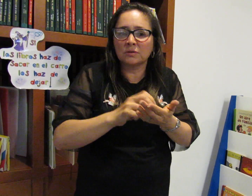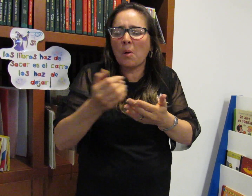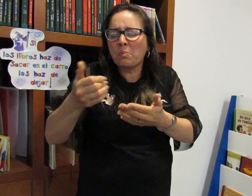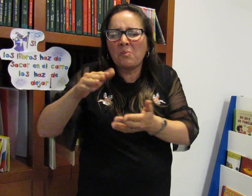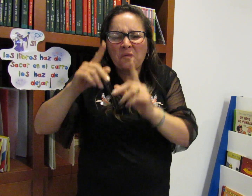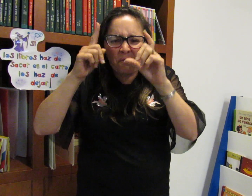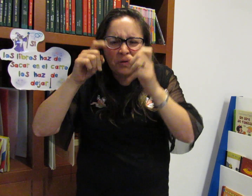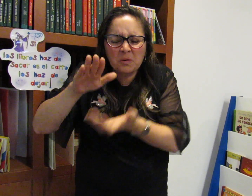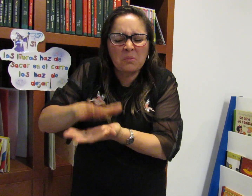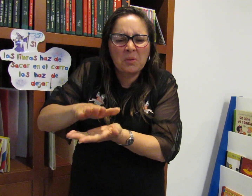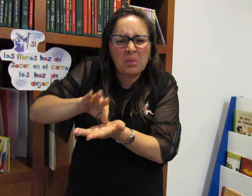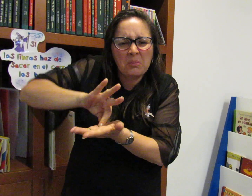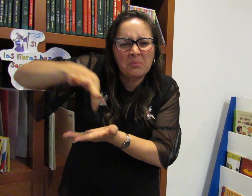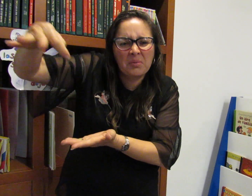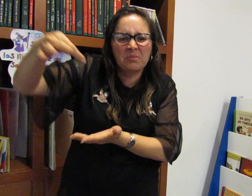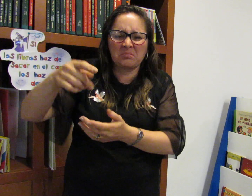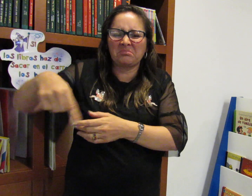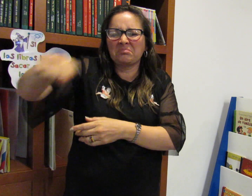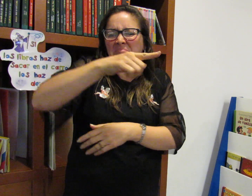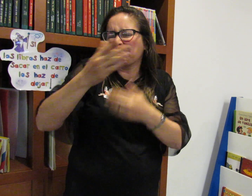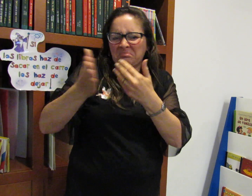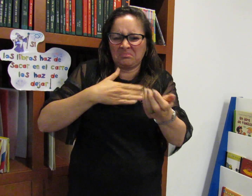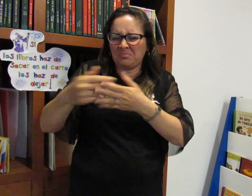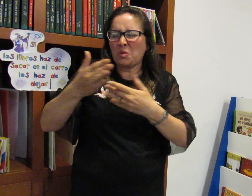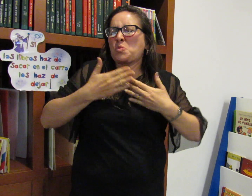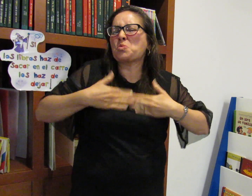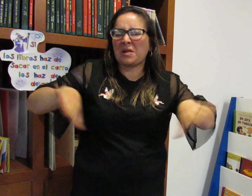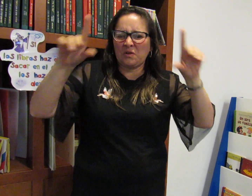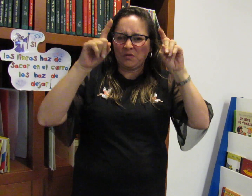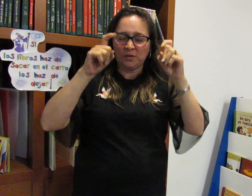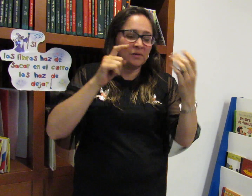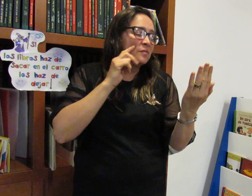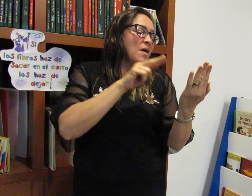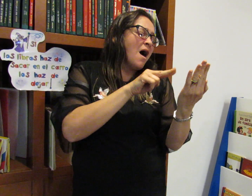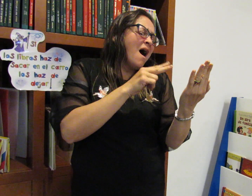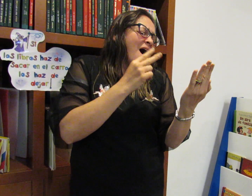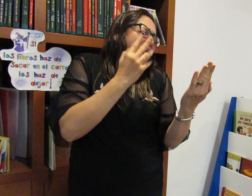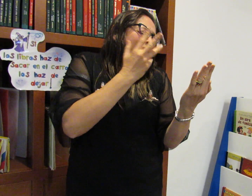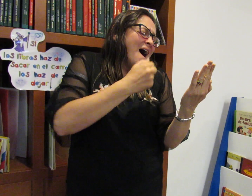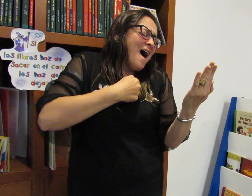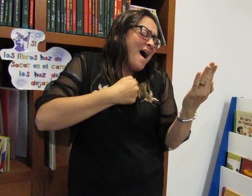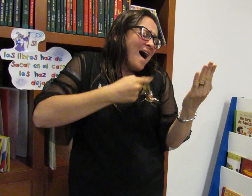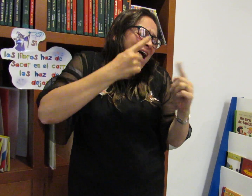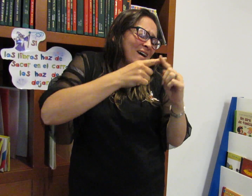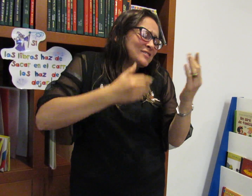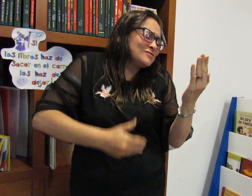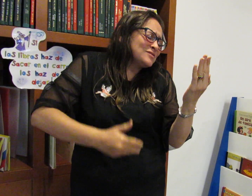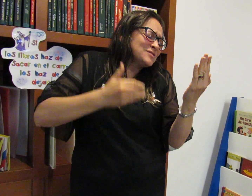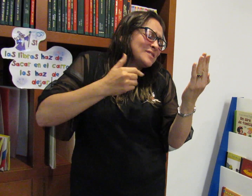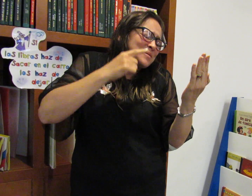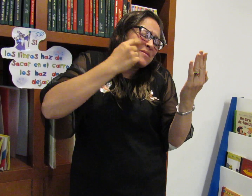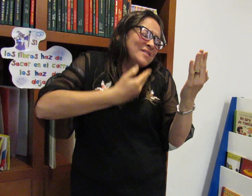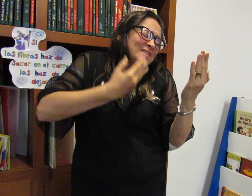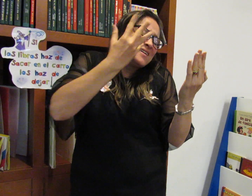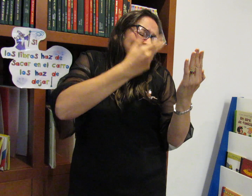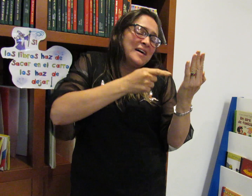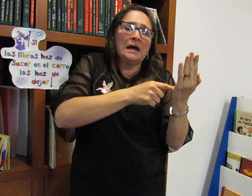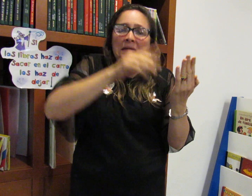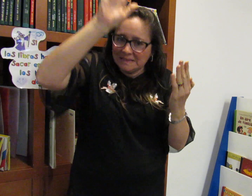foto, la puedan imprimir, alguna fotografía que tengan para que podamos ver y